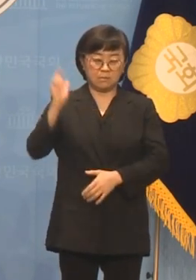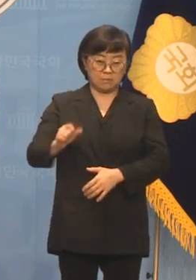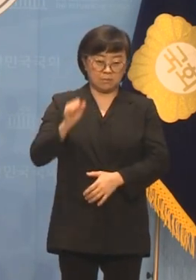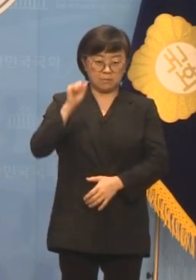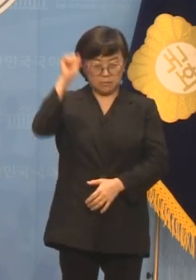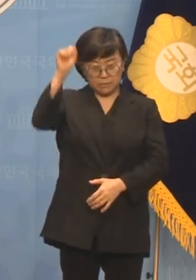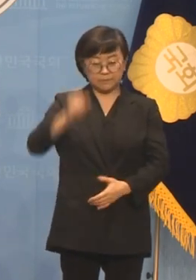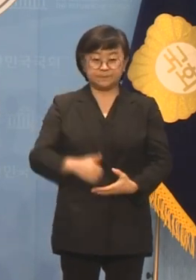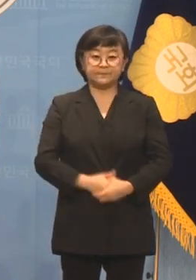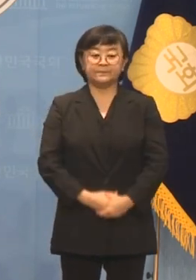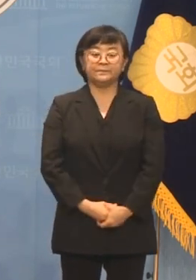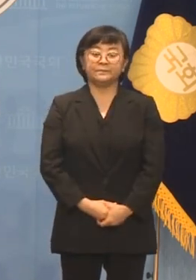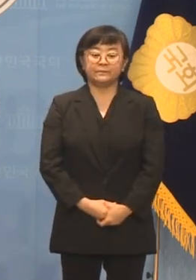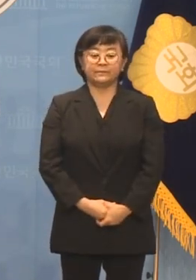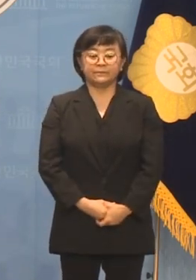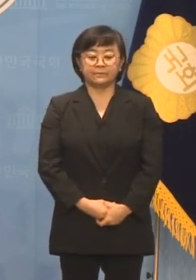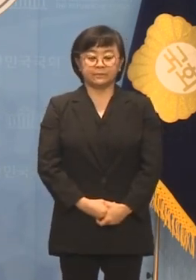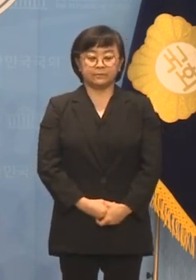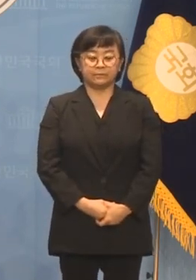규탄합니다.